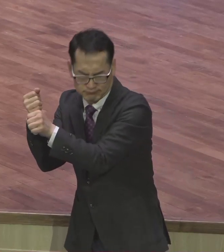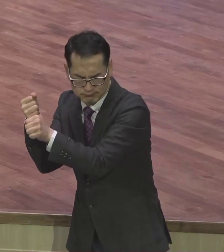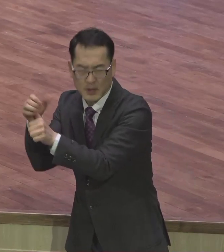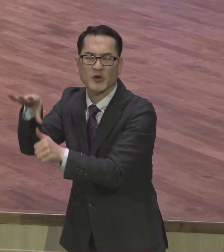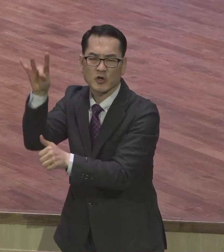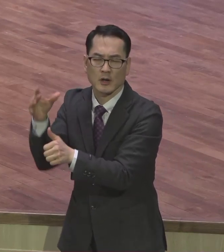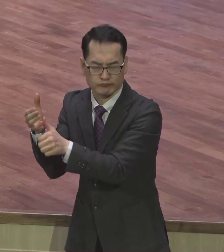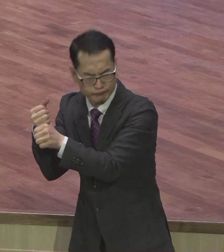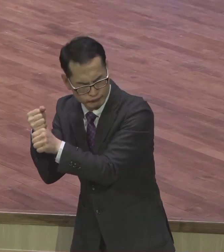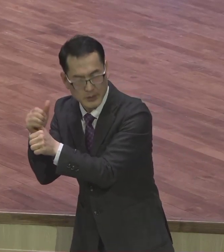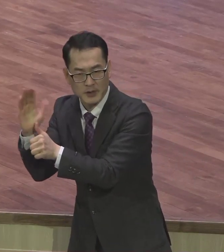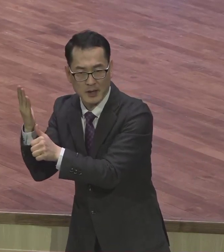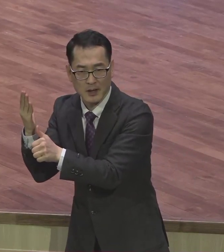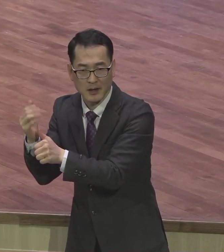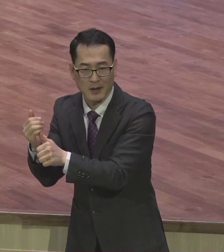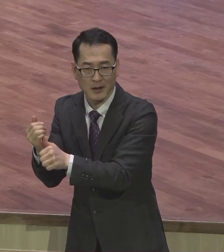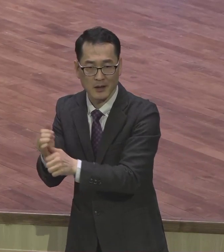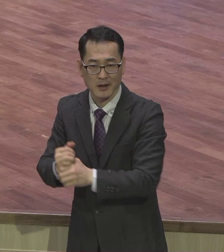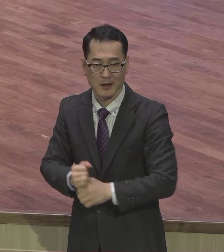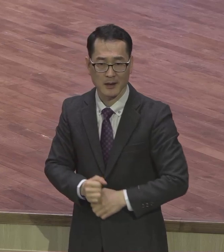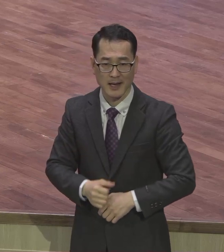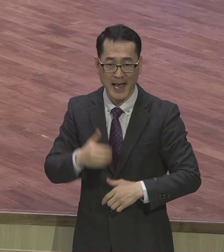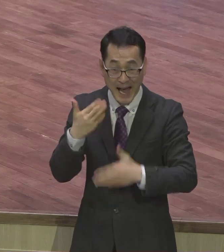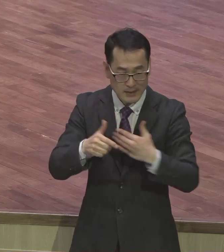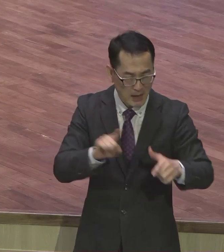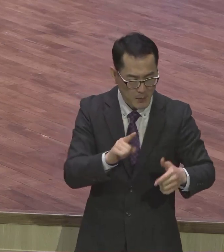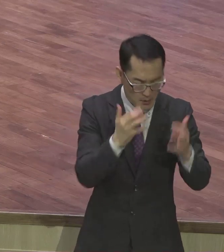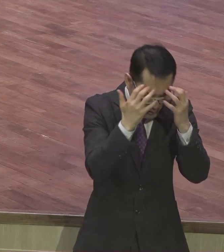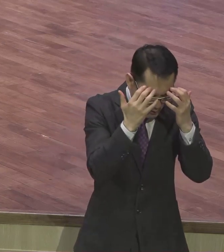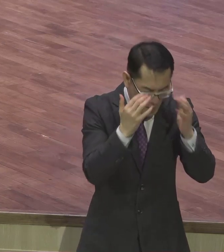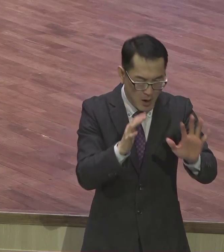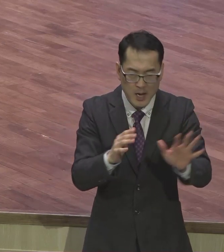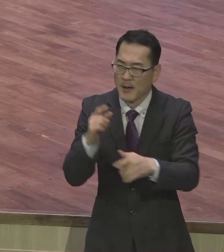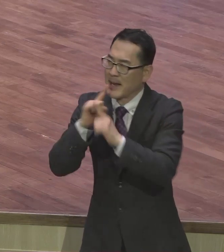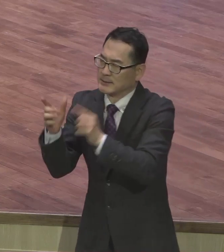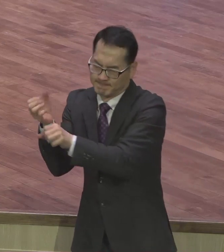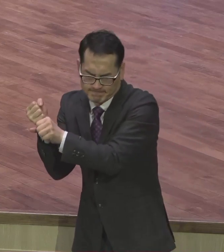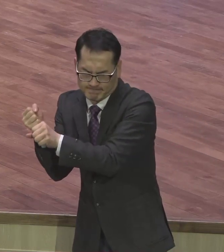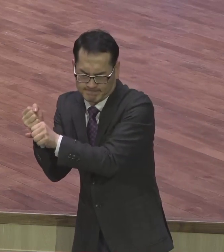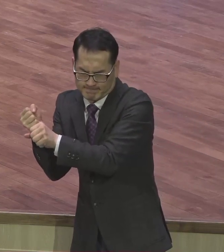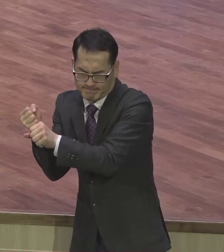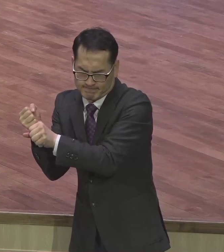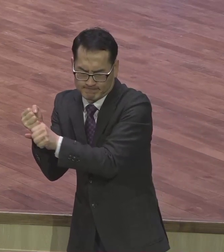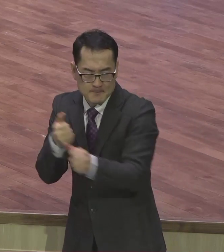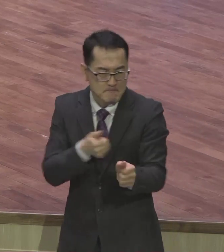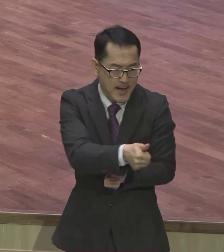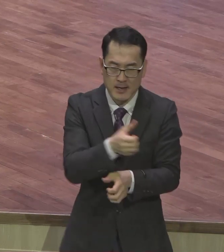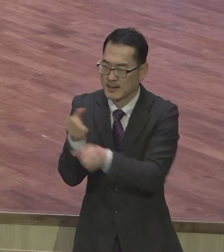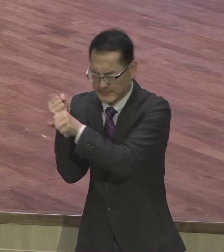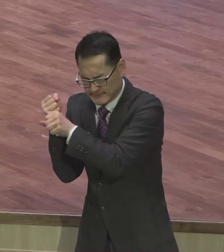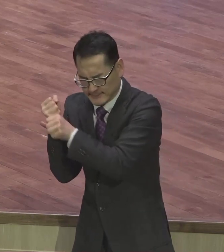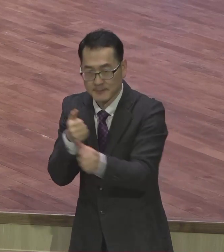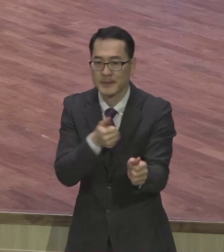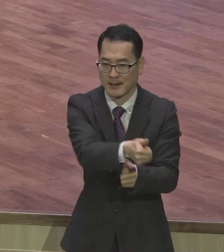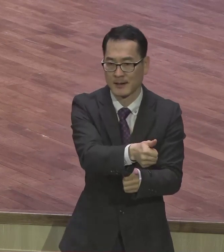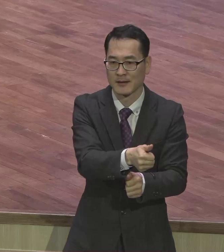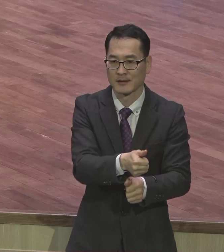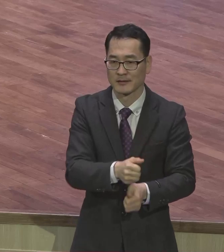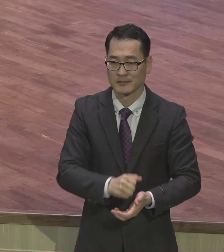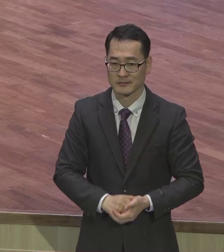큰일이든 장일이든 지속적으로 말씀 붙잡는 것이 중요하다. 매 예배 시간마다 한 단어라도 잡으시기 바랍니다. 한